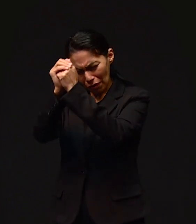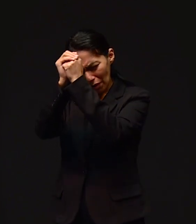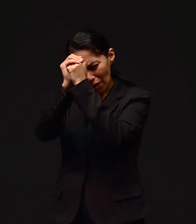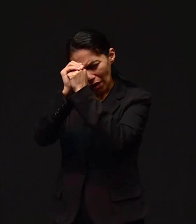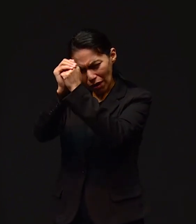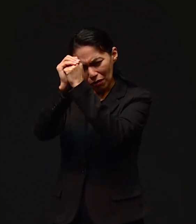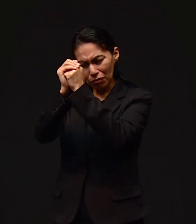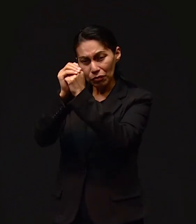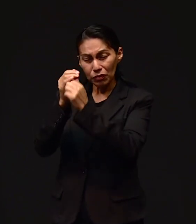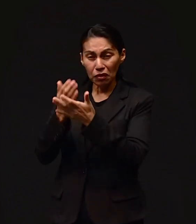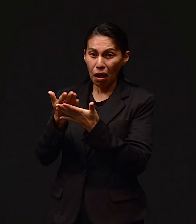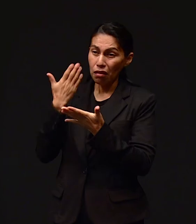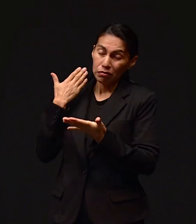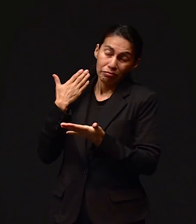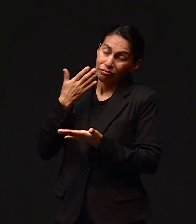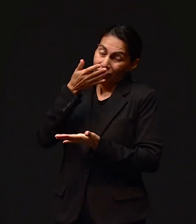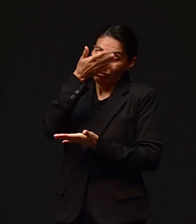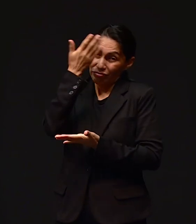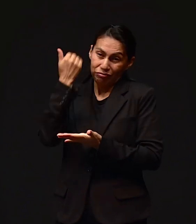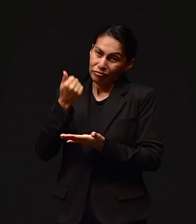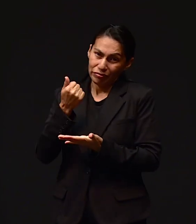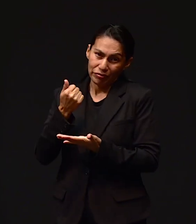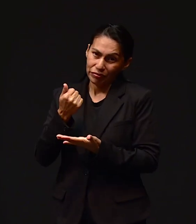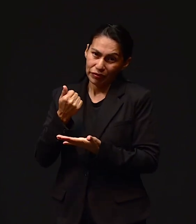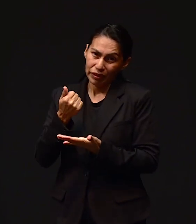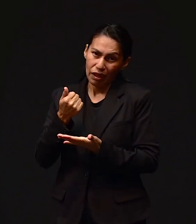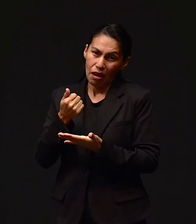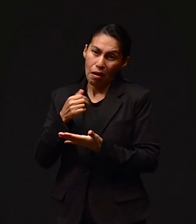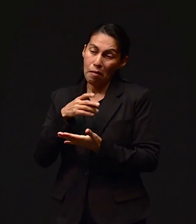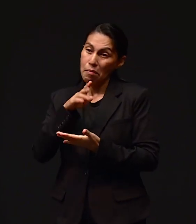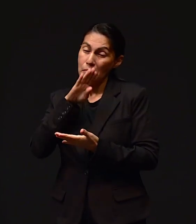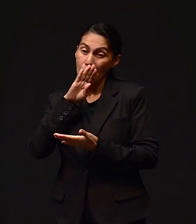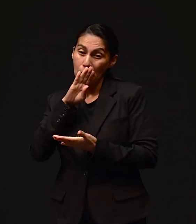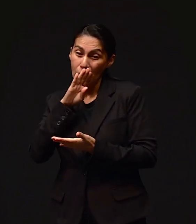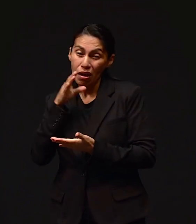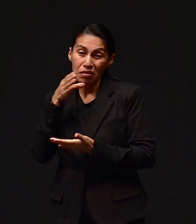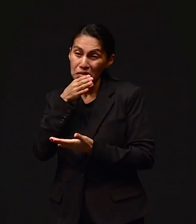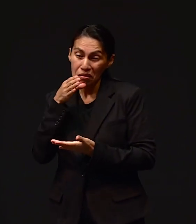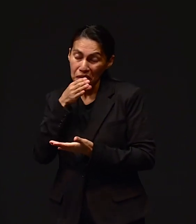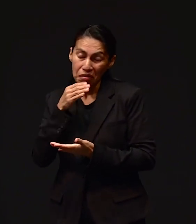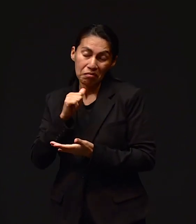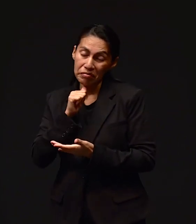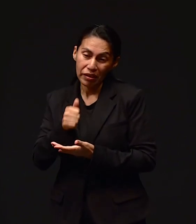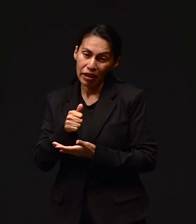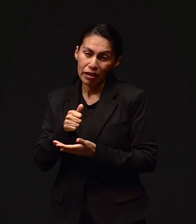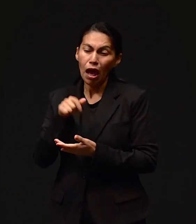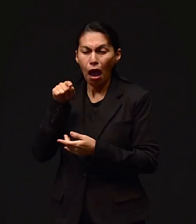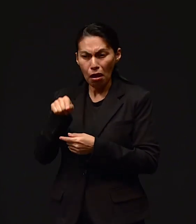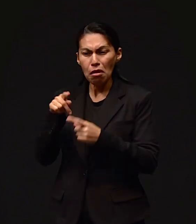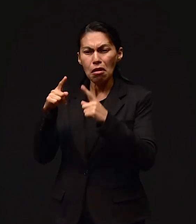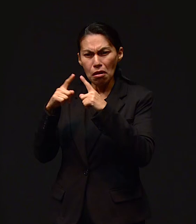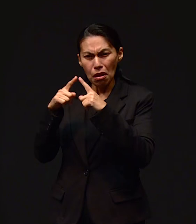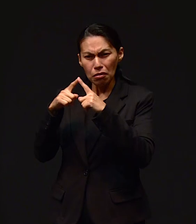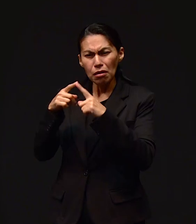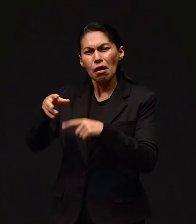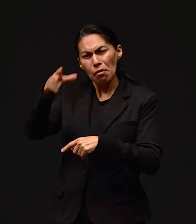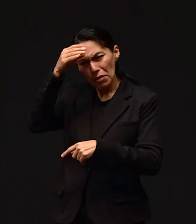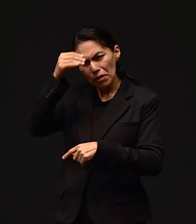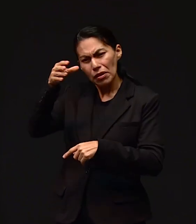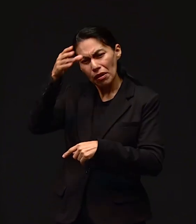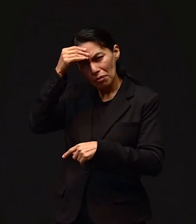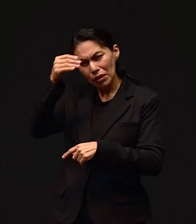porque la verdad yo no tenía religión ni nada. Mi madre no era cristiana. Entonces, allí aprendí